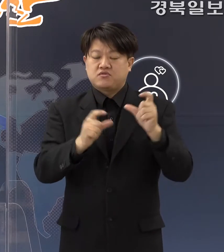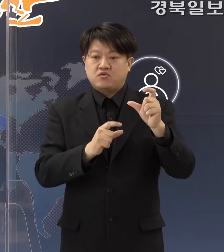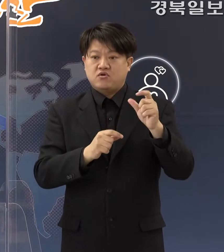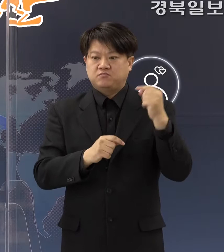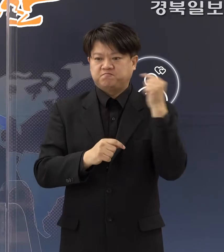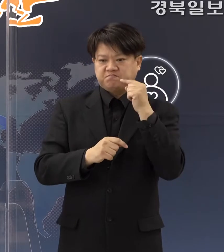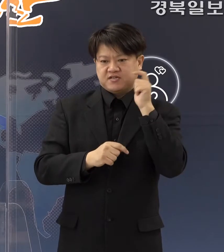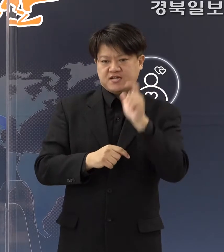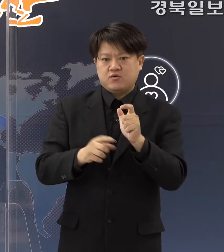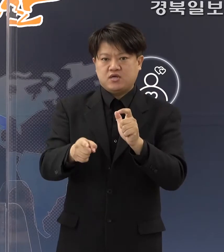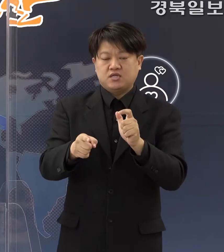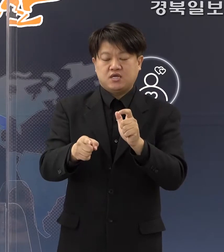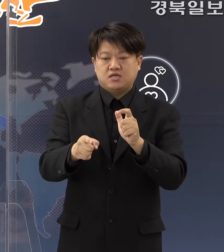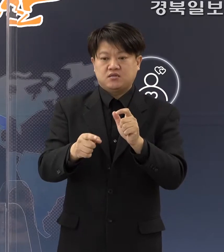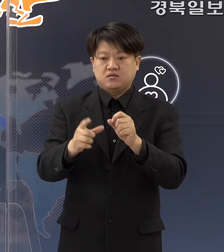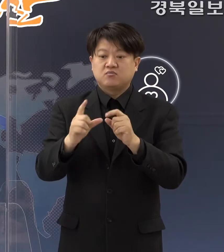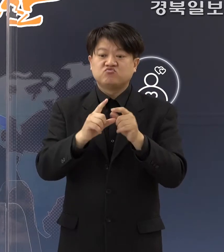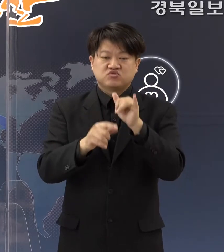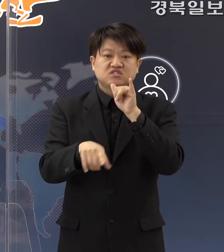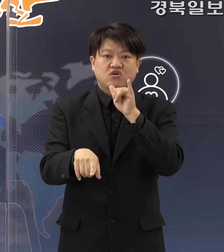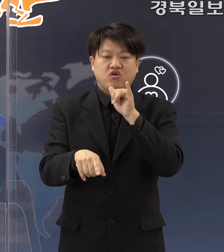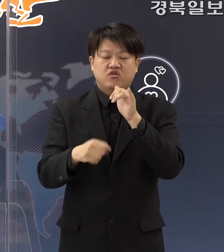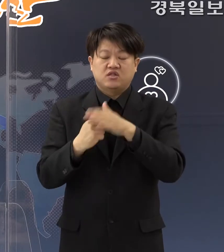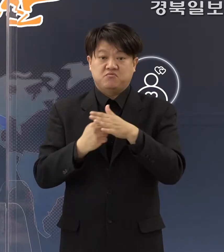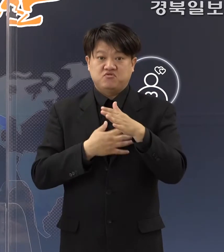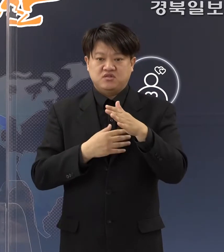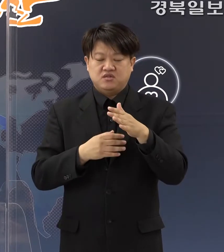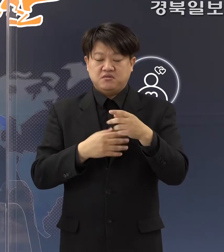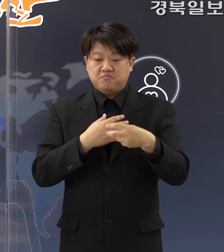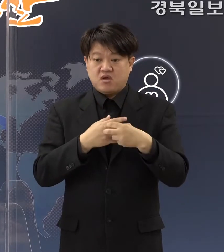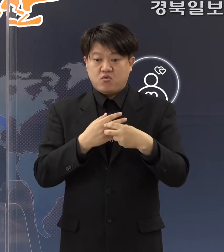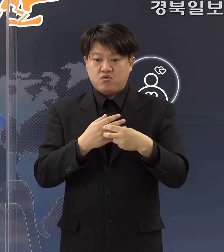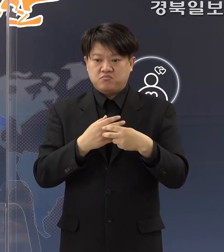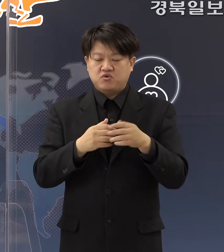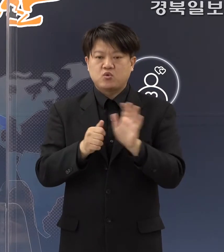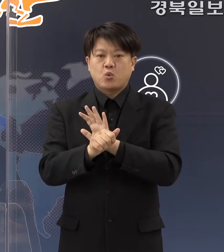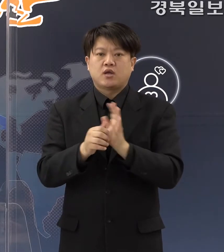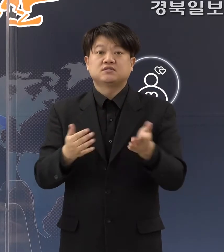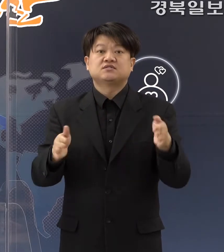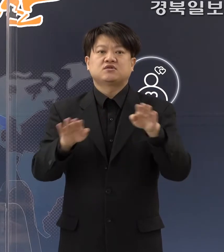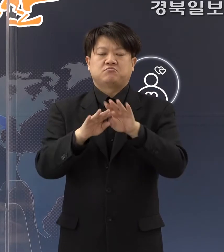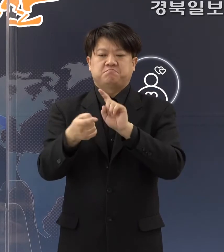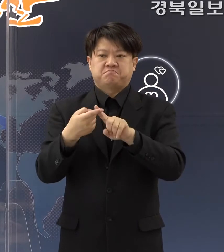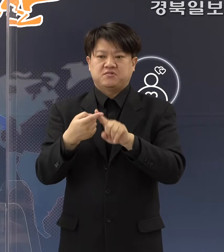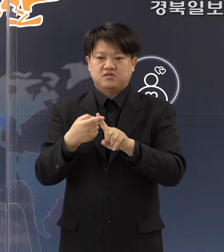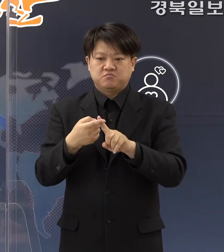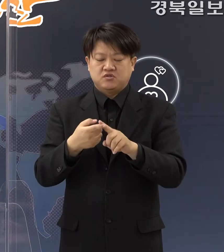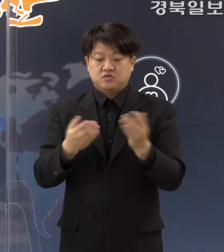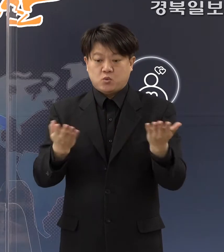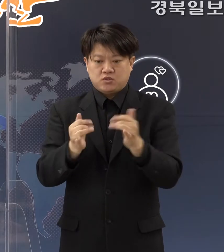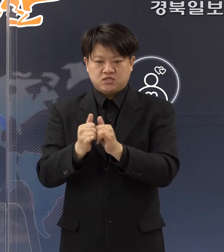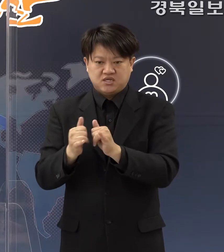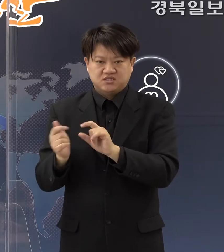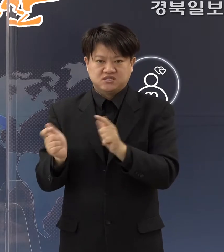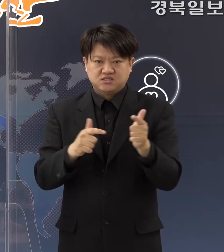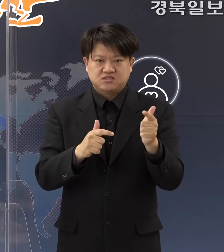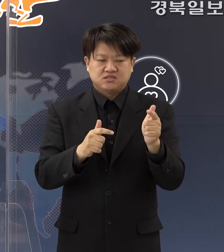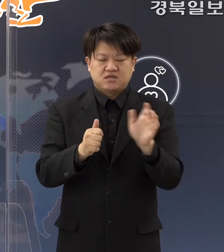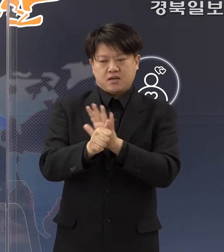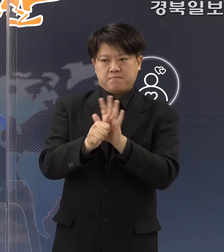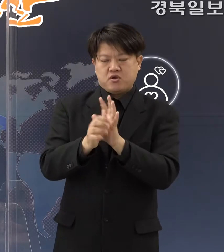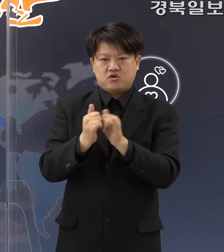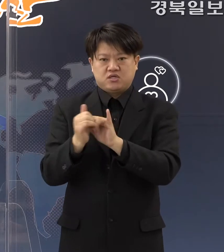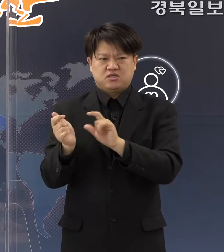강화된 부분이 있습니다. 그래서 병원 요양시설에 대해서는 종사자라든지 간병인